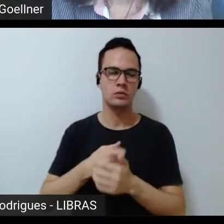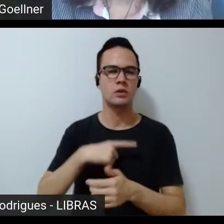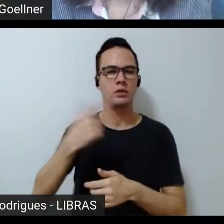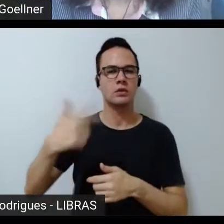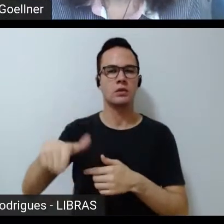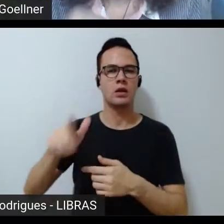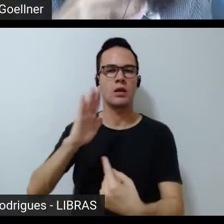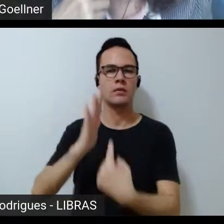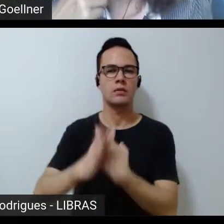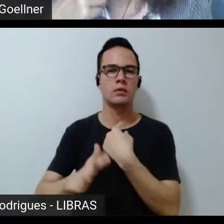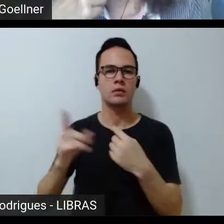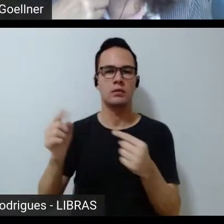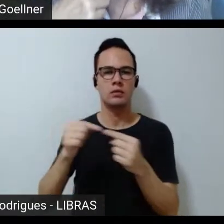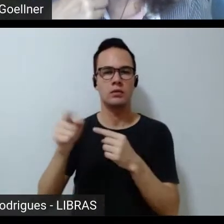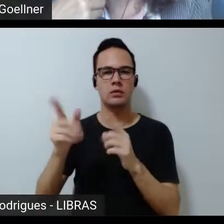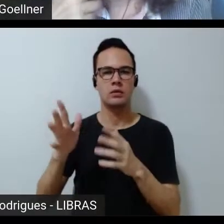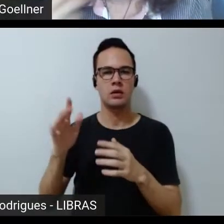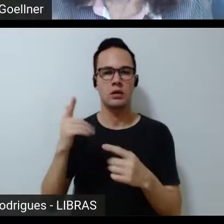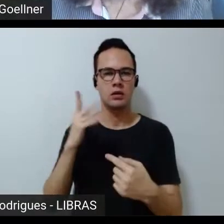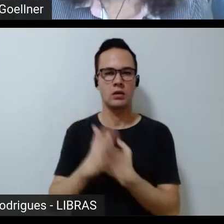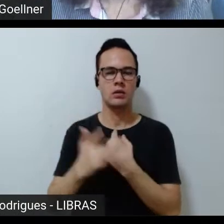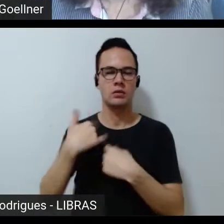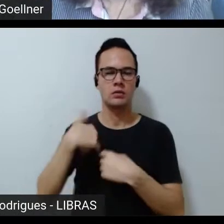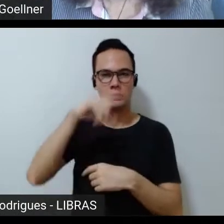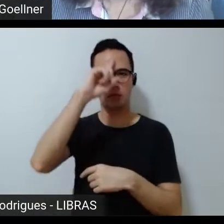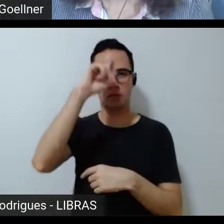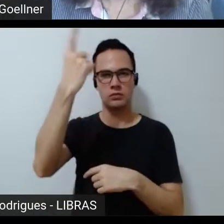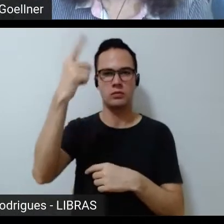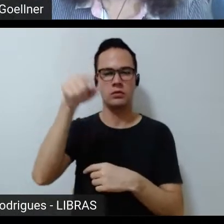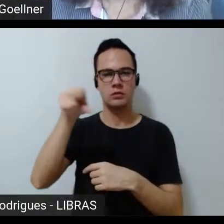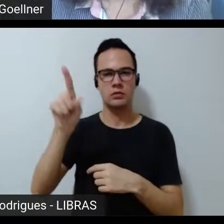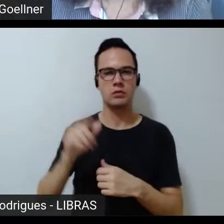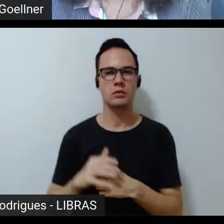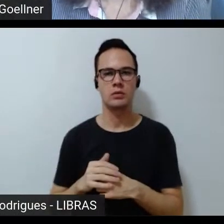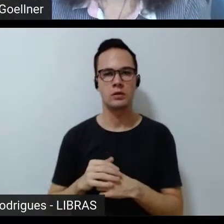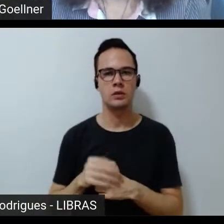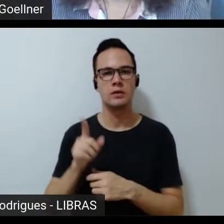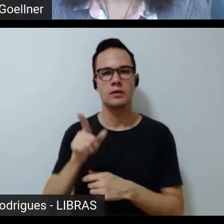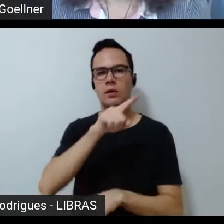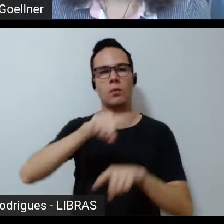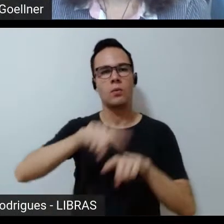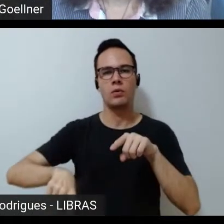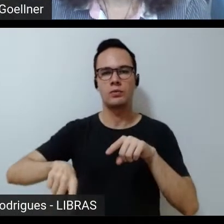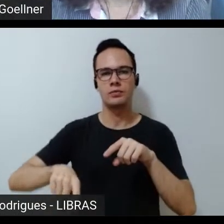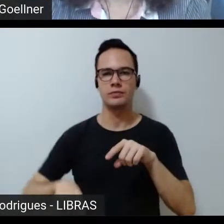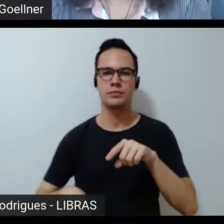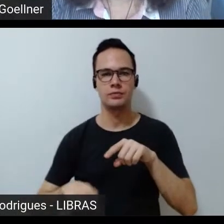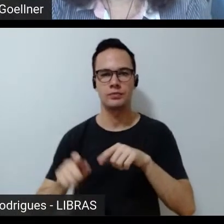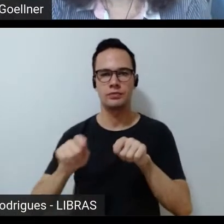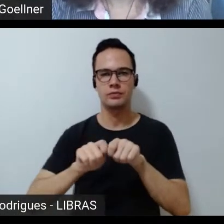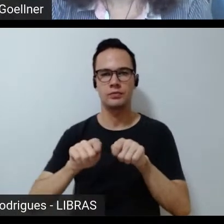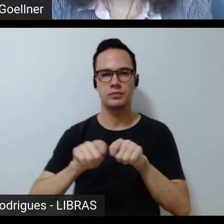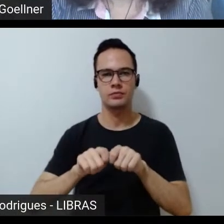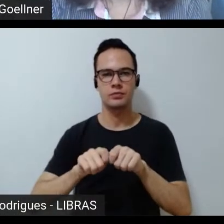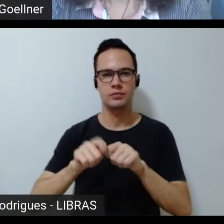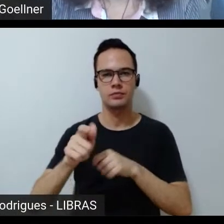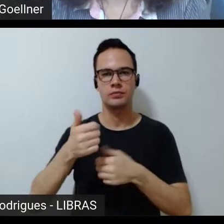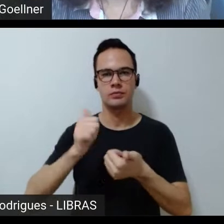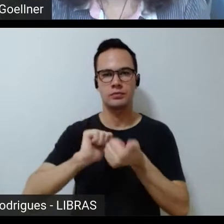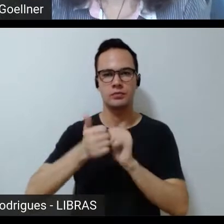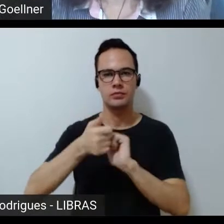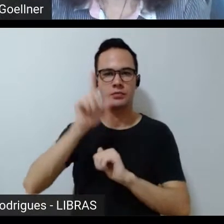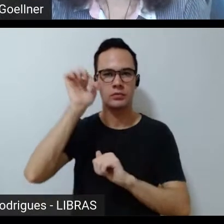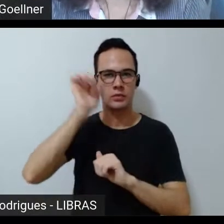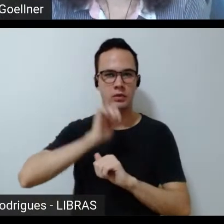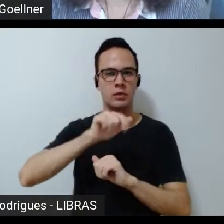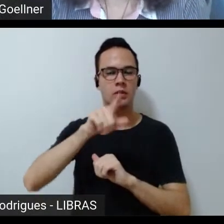que também está relacionada, que foi para mim, com essa ideia de que a proibição da prática esportiva das mulheres era